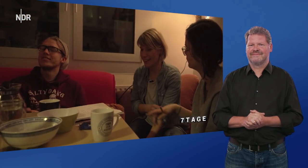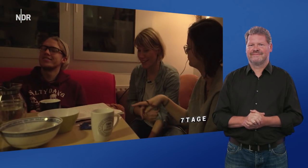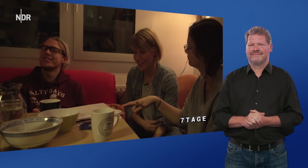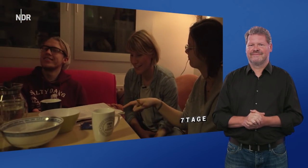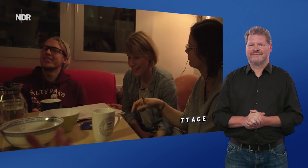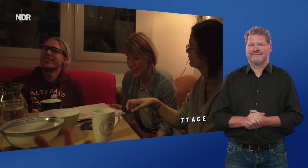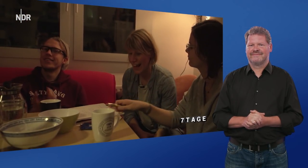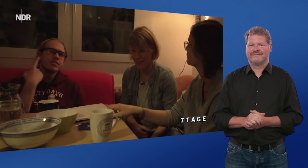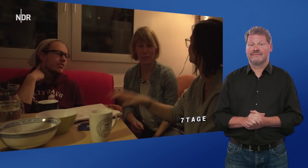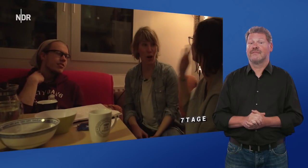Ja.